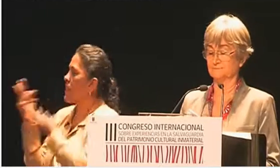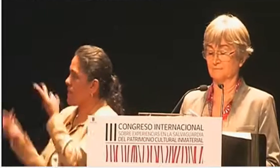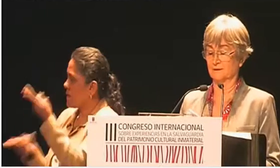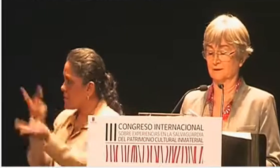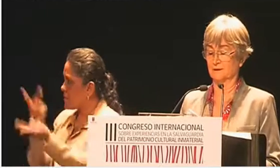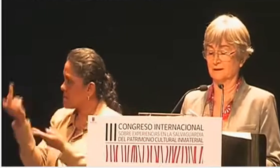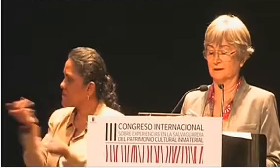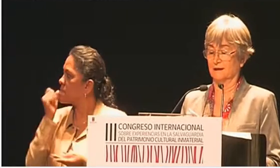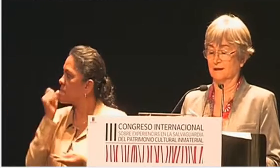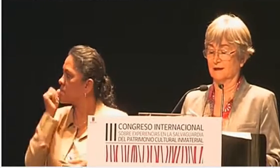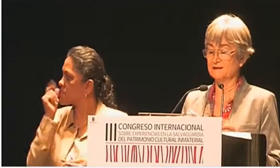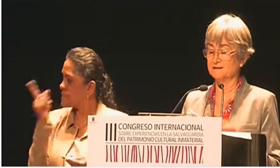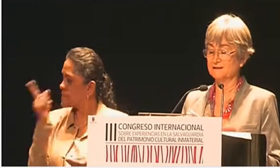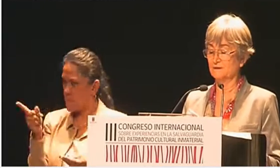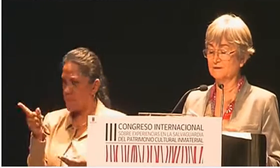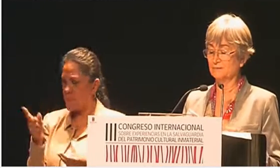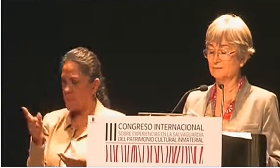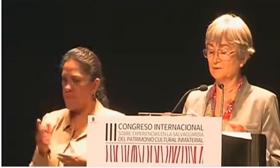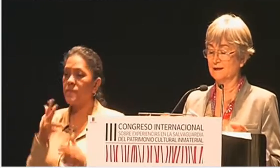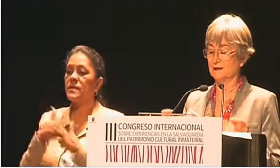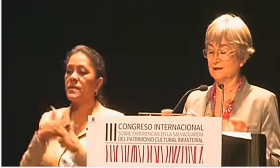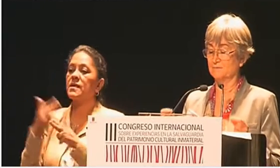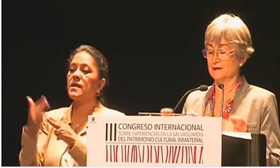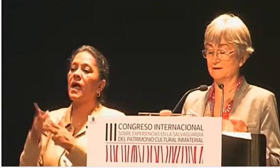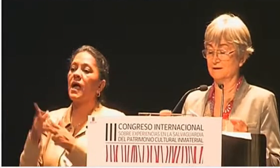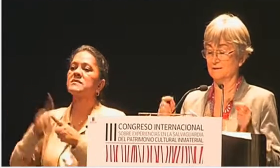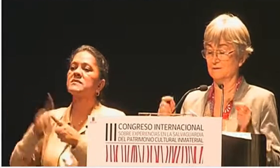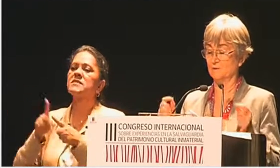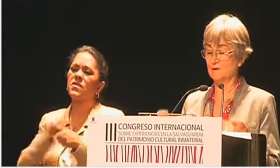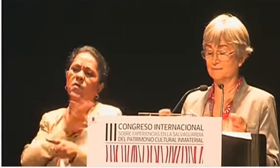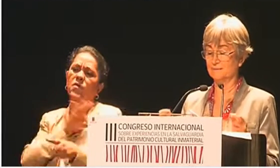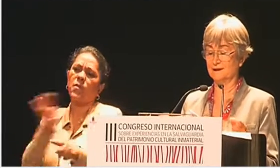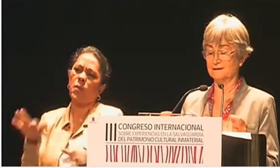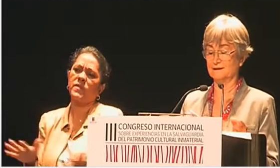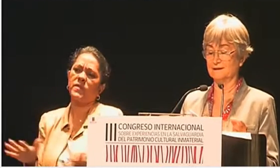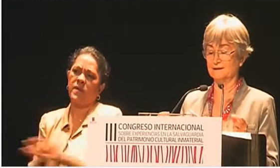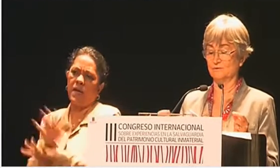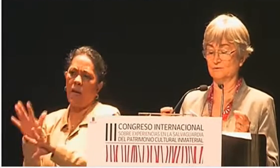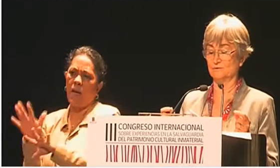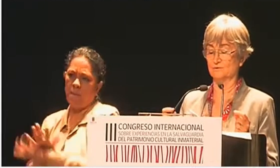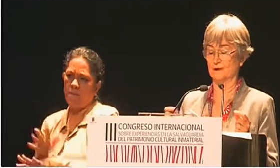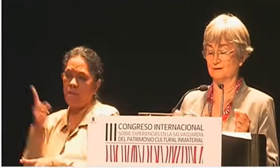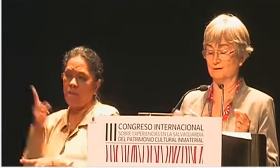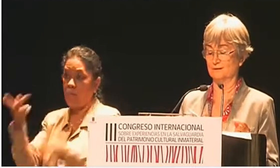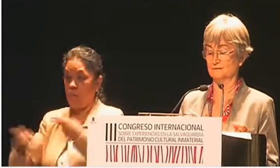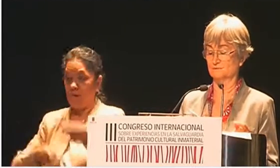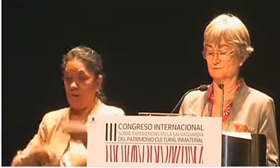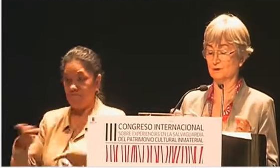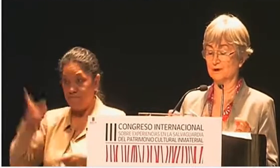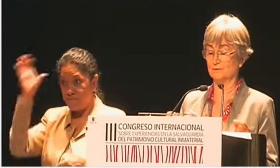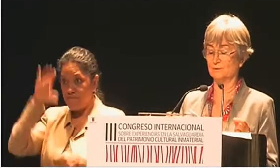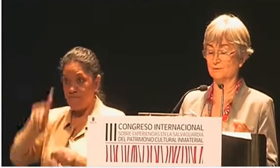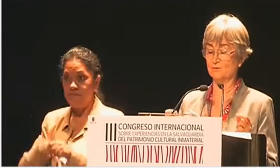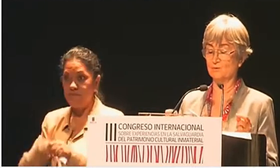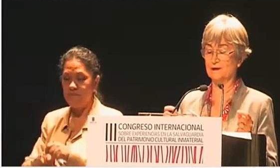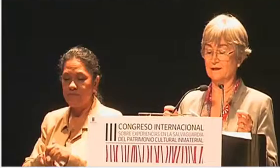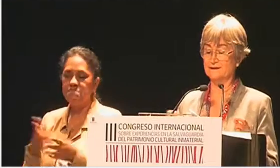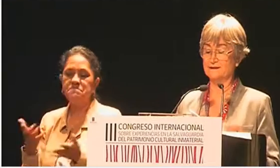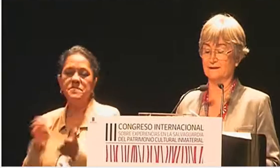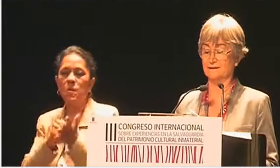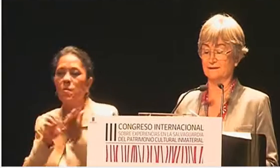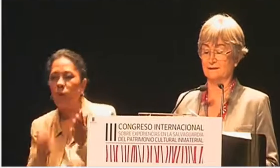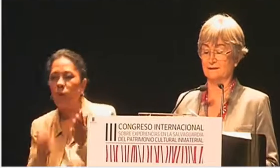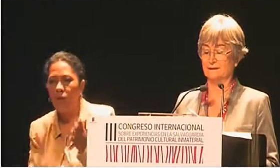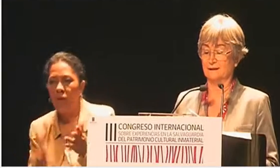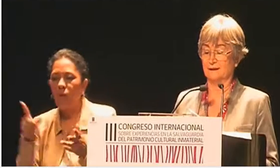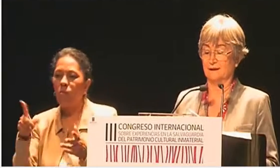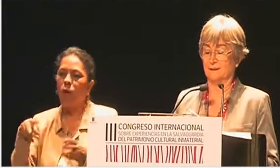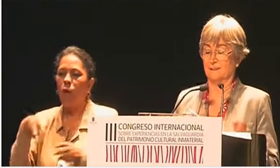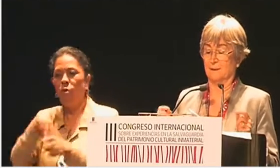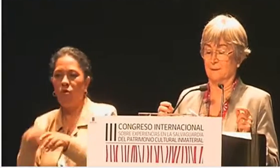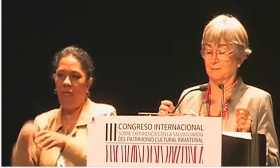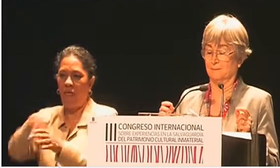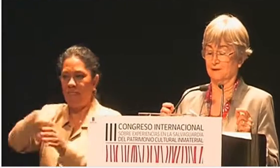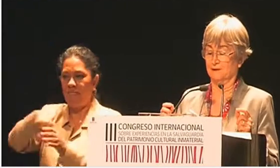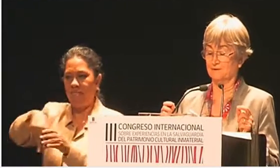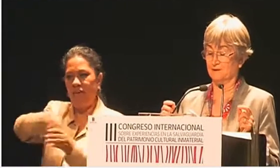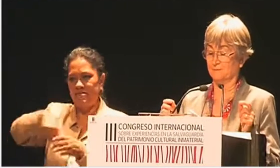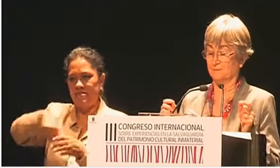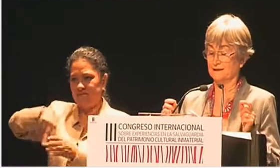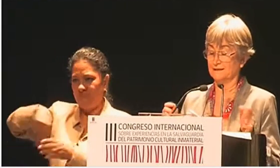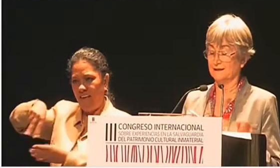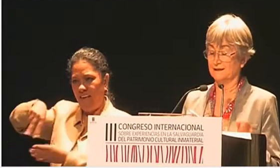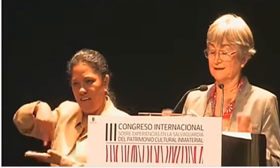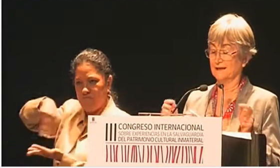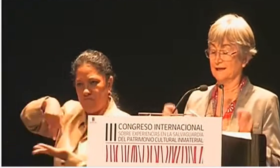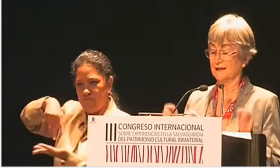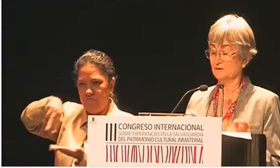¿hasta dónde puede cambiar una práctica cultural? Por ejemplo, una danza, pero